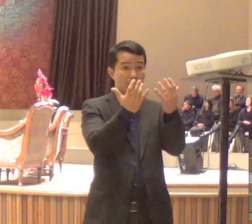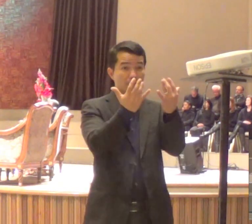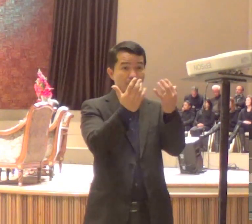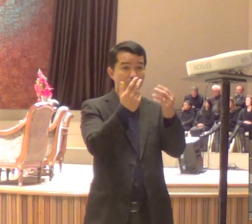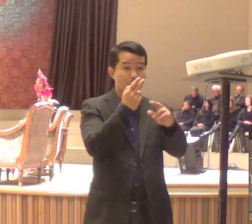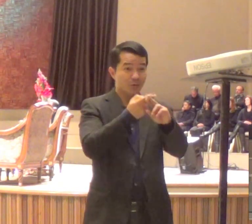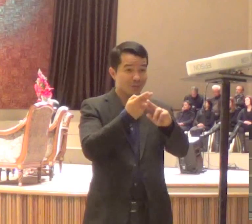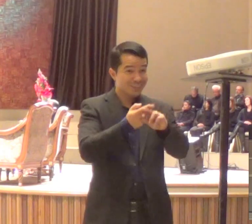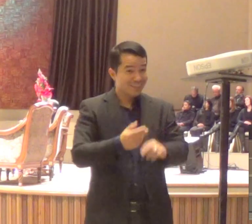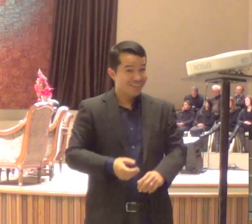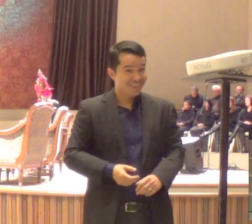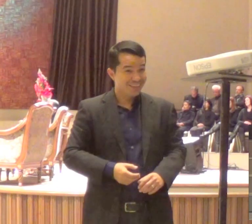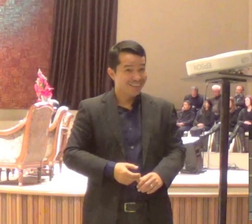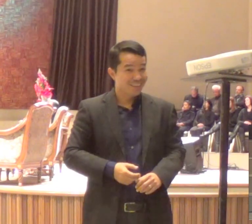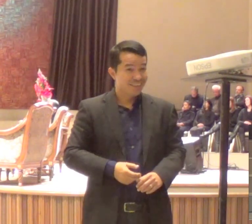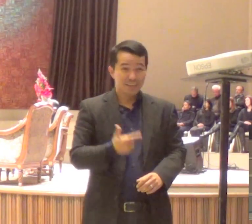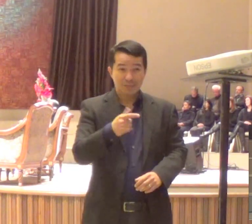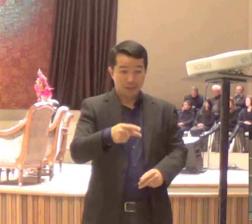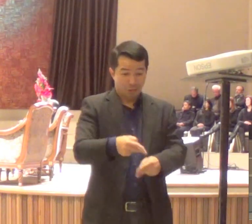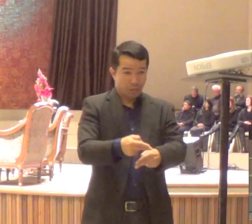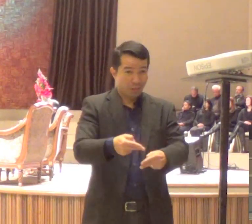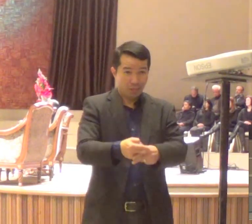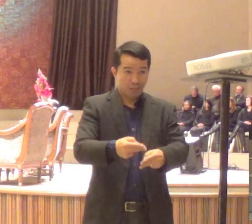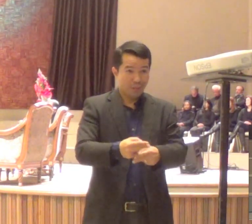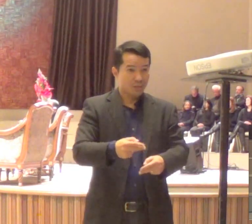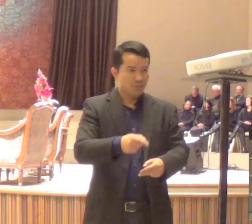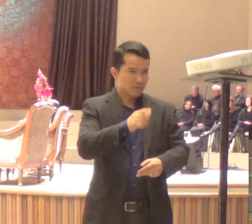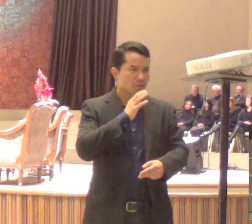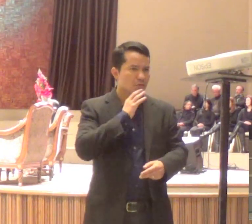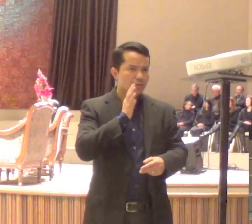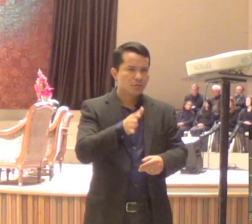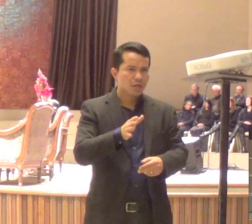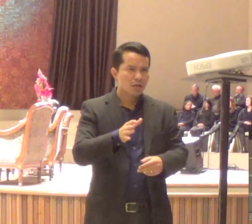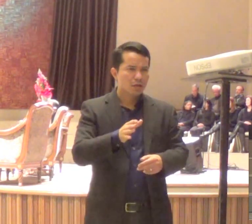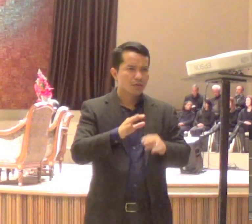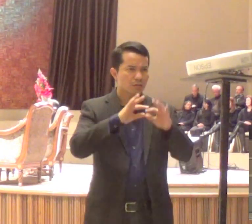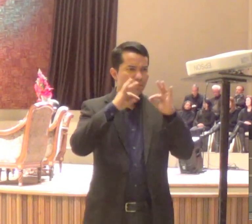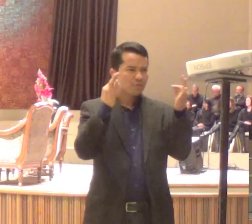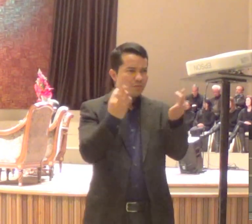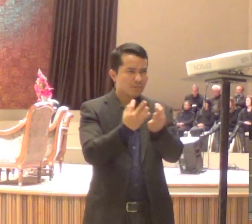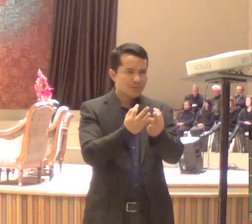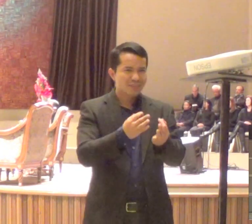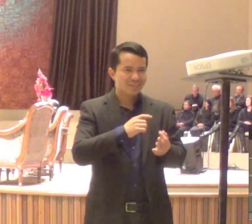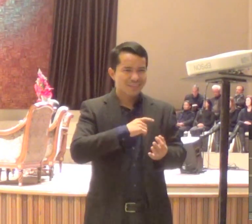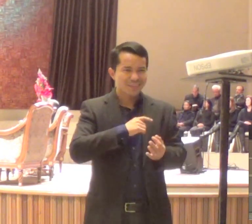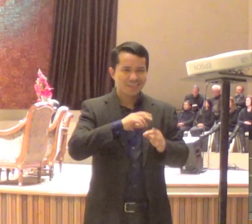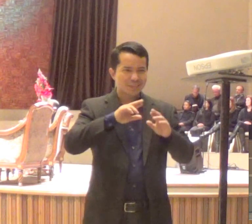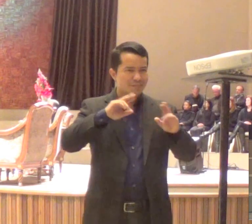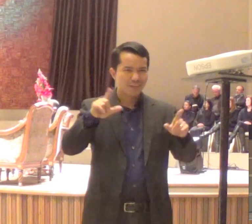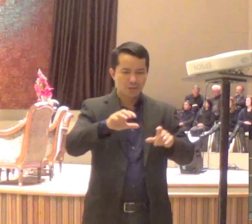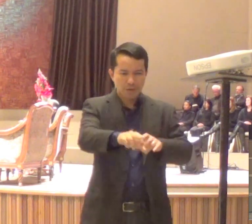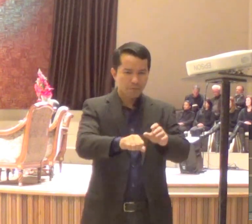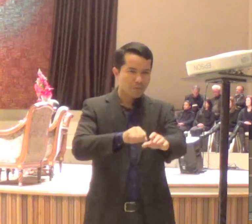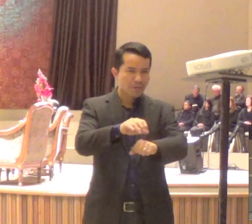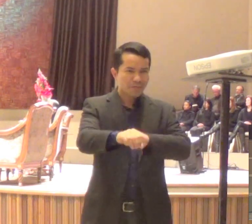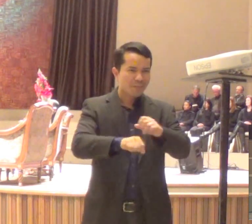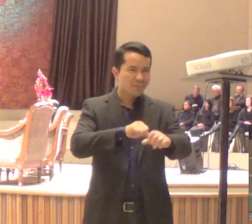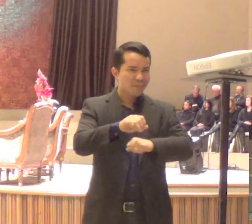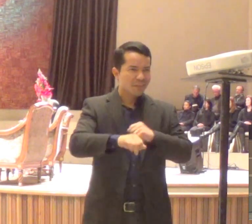a gente colocava a mão, pegava, não sei se você já viu alguma família árabe comendo, né? É assim, dessas regiões, tem um prato grande